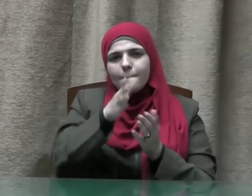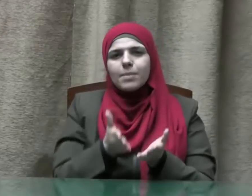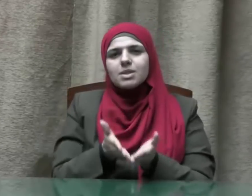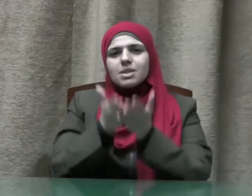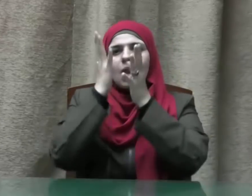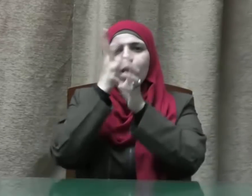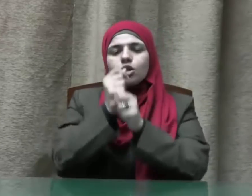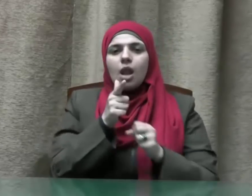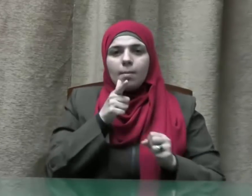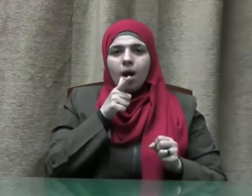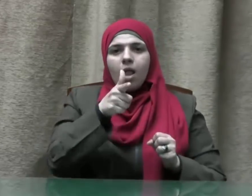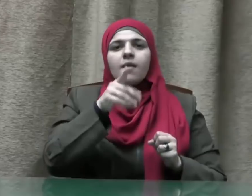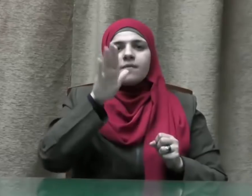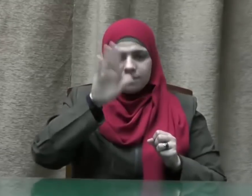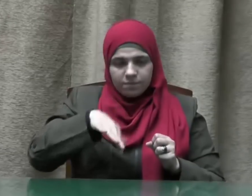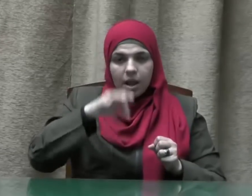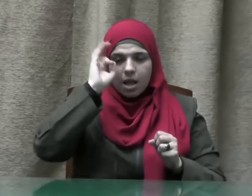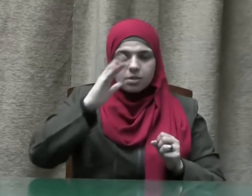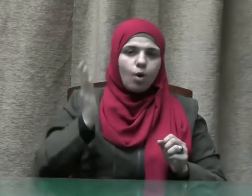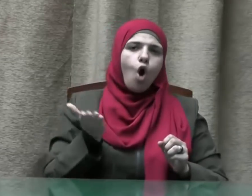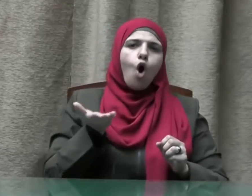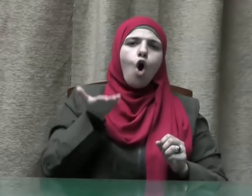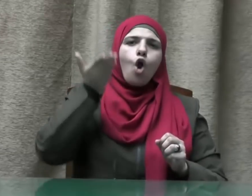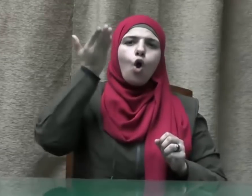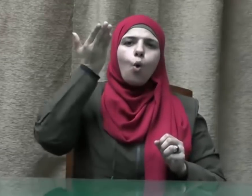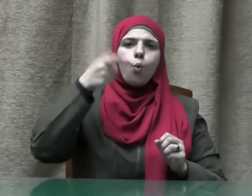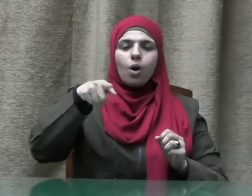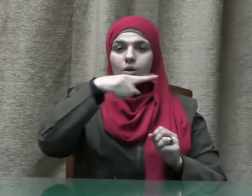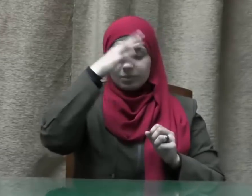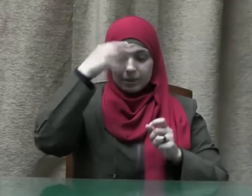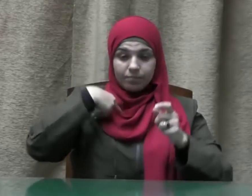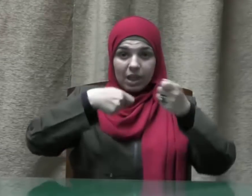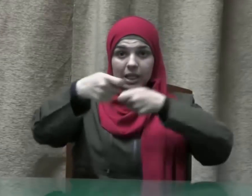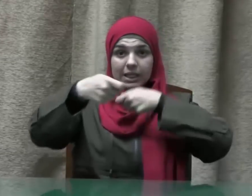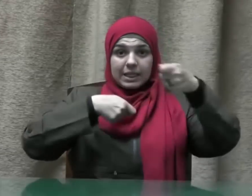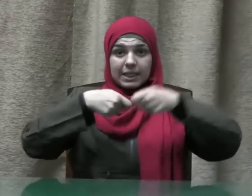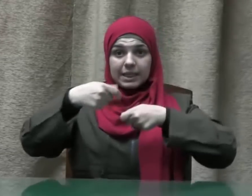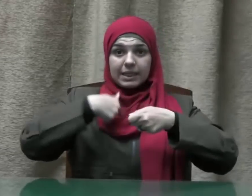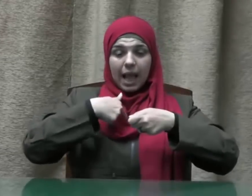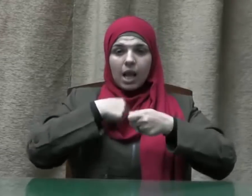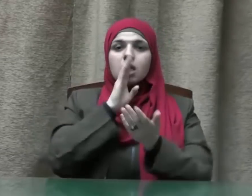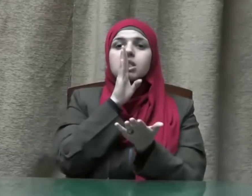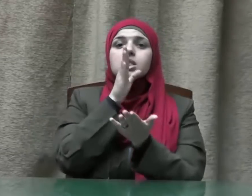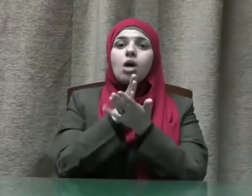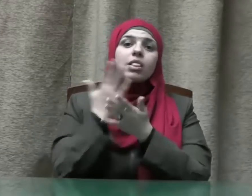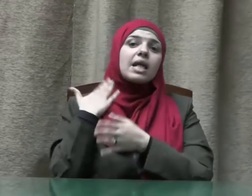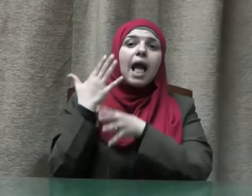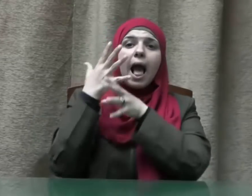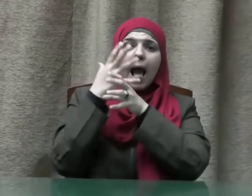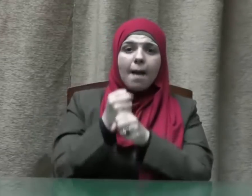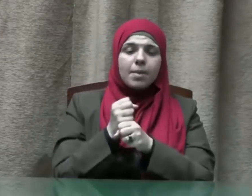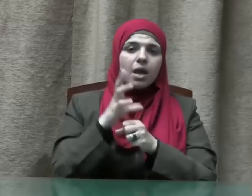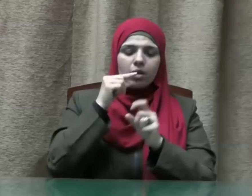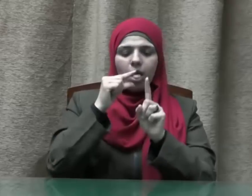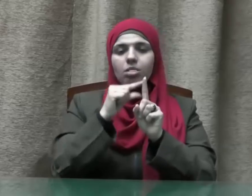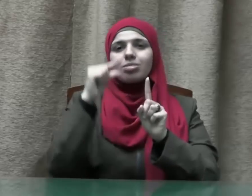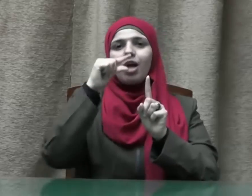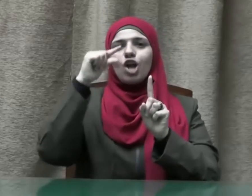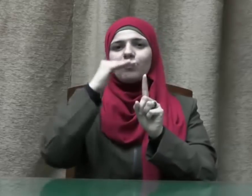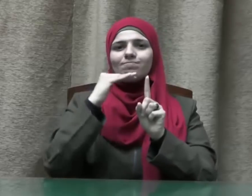وسلم بعلو منزلة التاجر الصدوق الأمين ورفعة درجته فقال